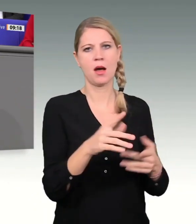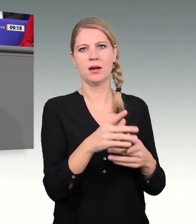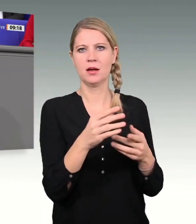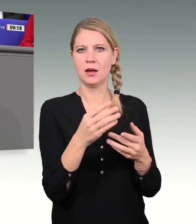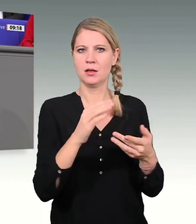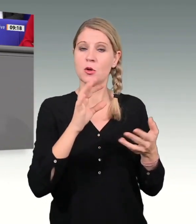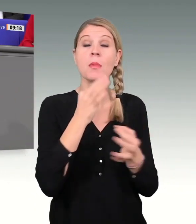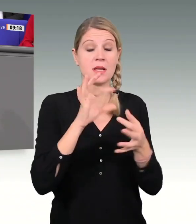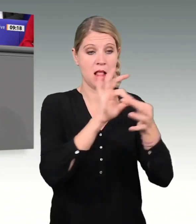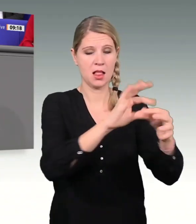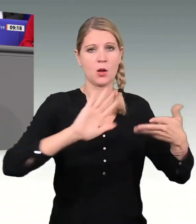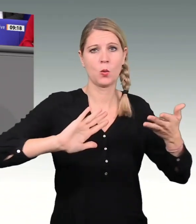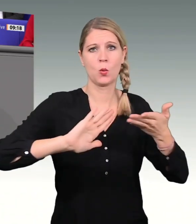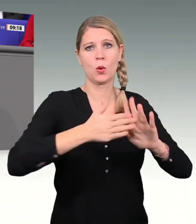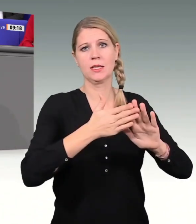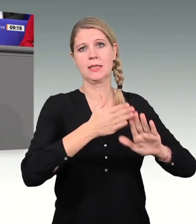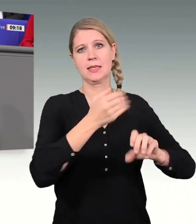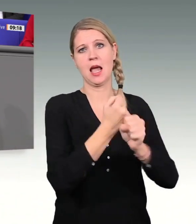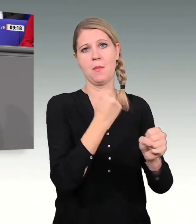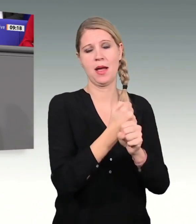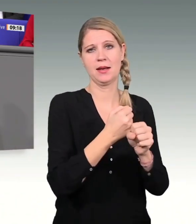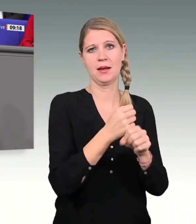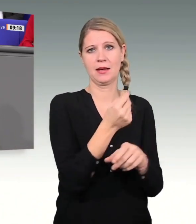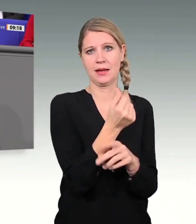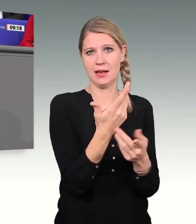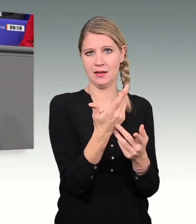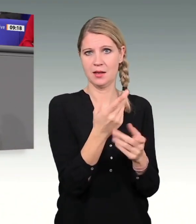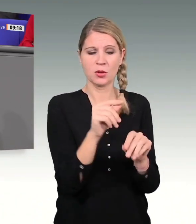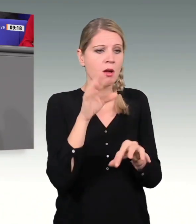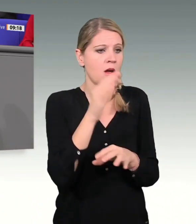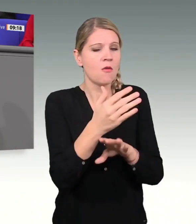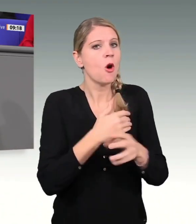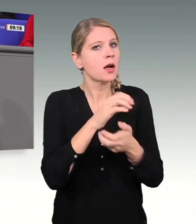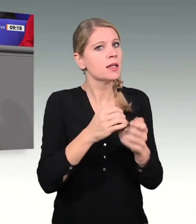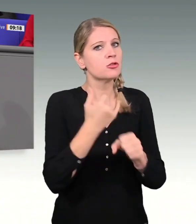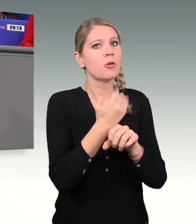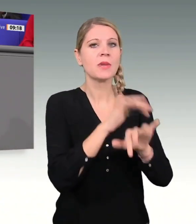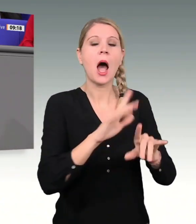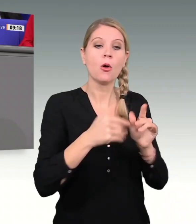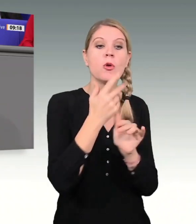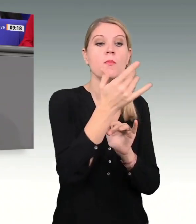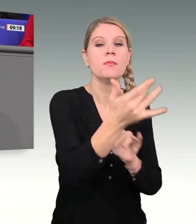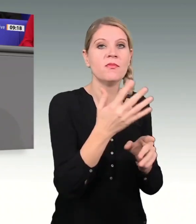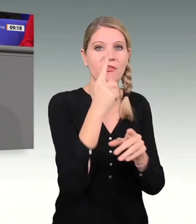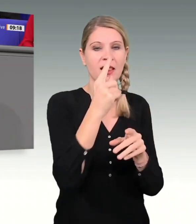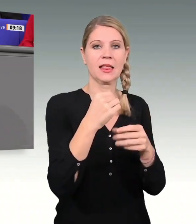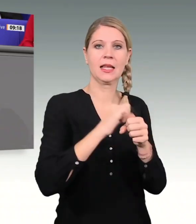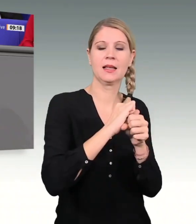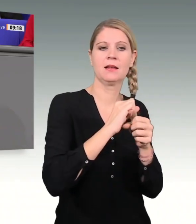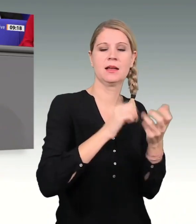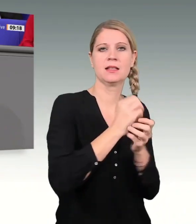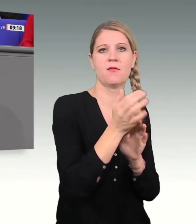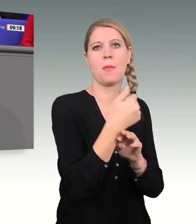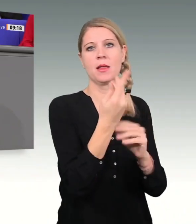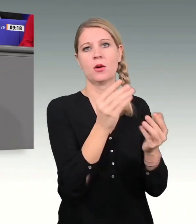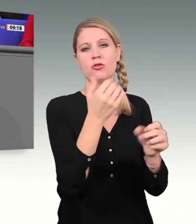Kurzarbeitergeld, damit die, die vor der Krise einen Job hatten, ihn auch nach der Krise haben. Wir haben Brücken gebaut für Unternehmerinnen und Unternehmer, die vor der